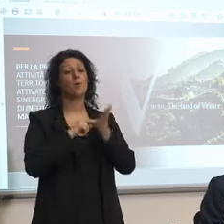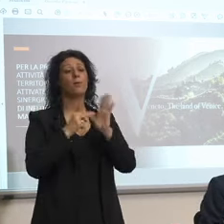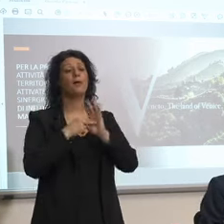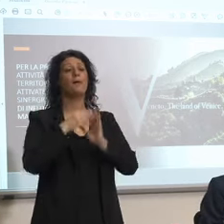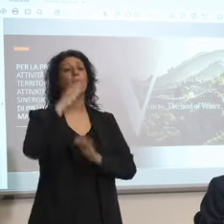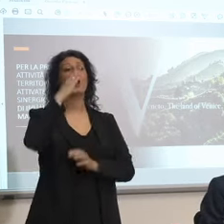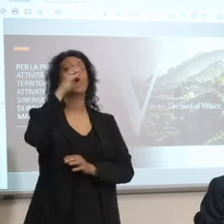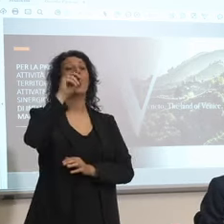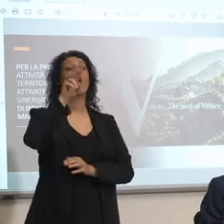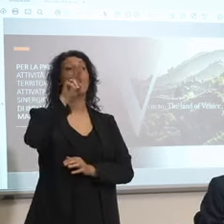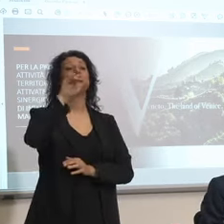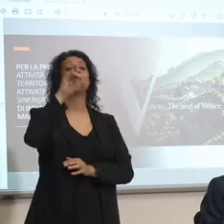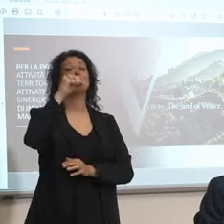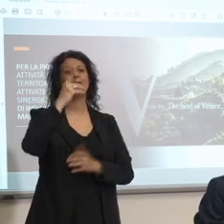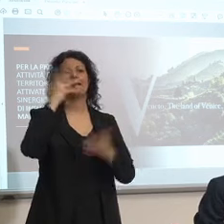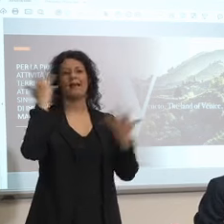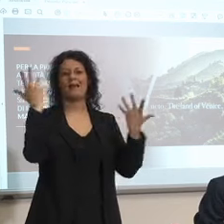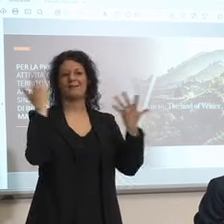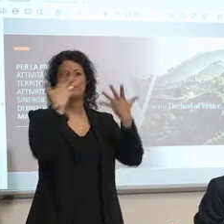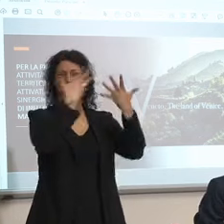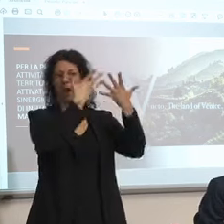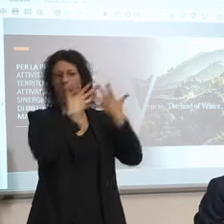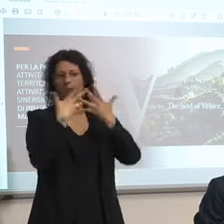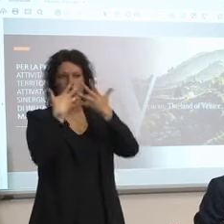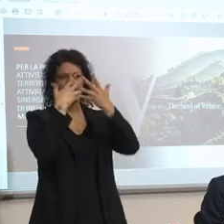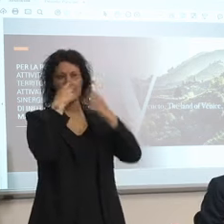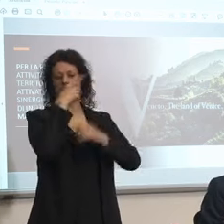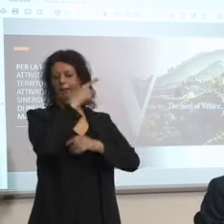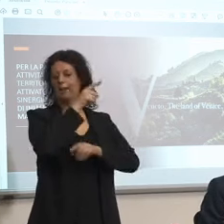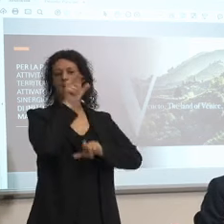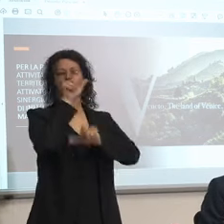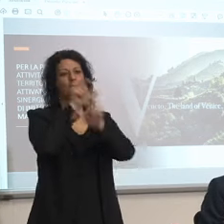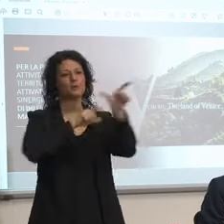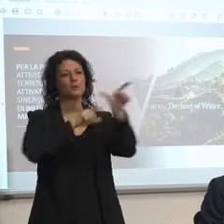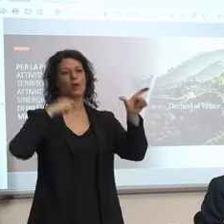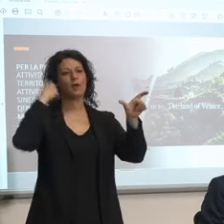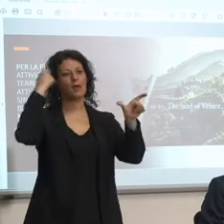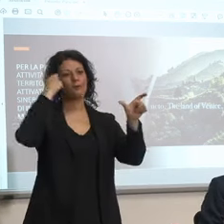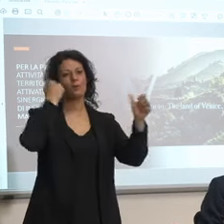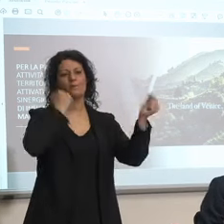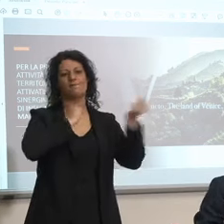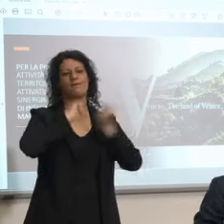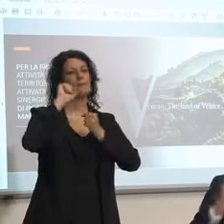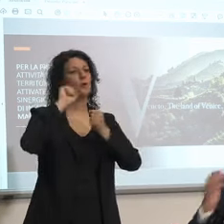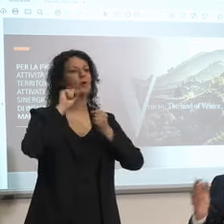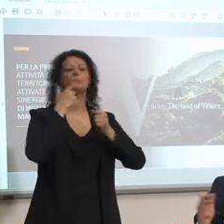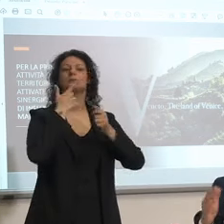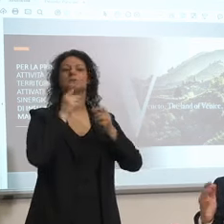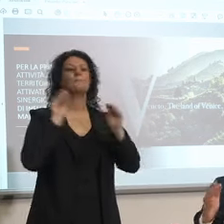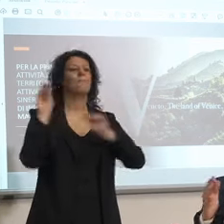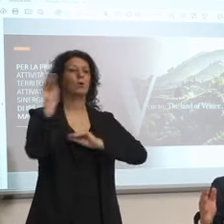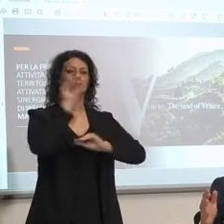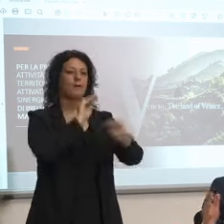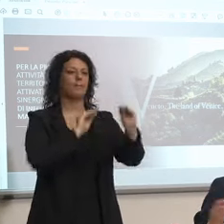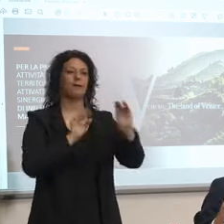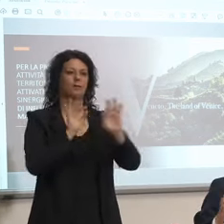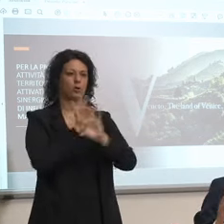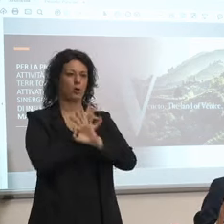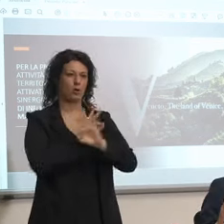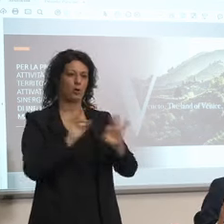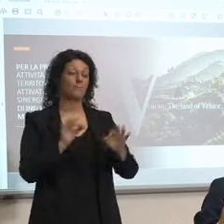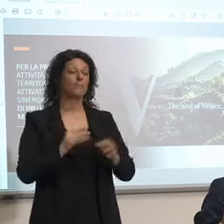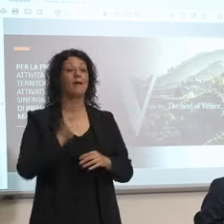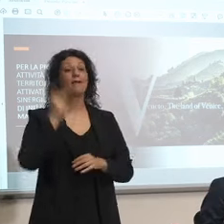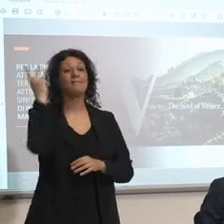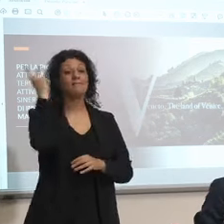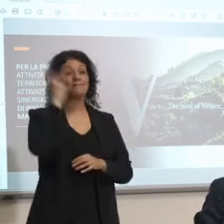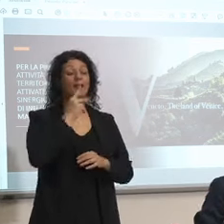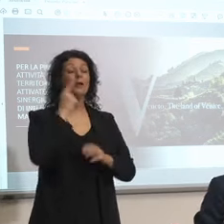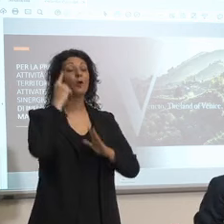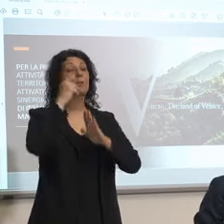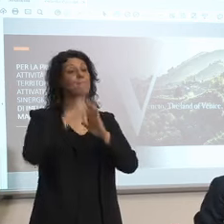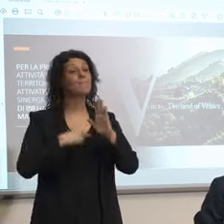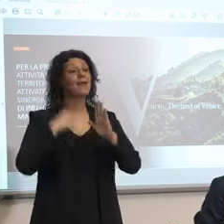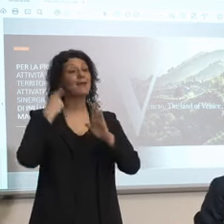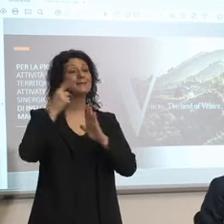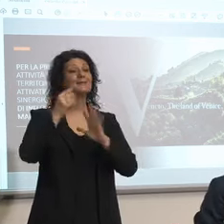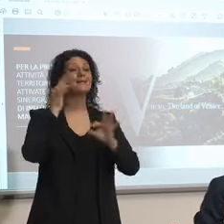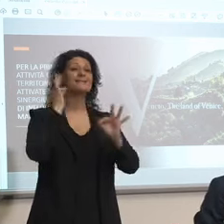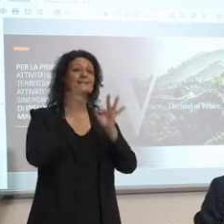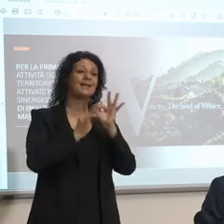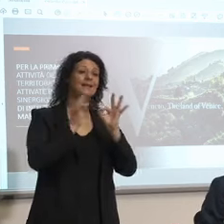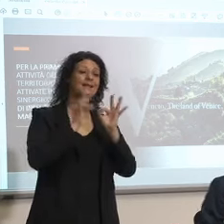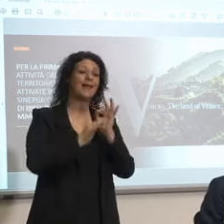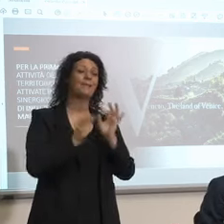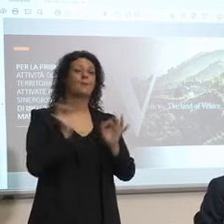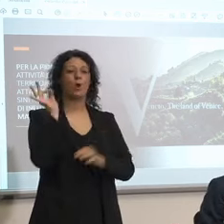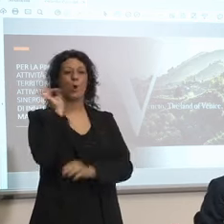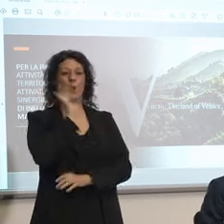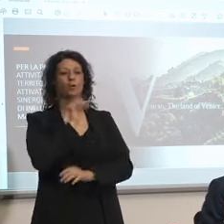è forte quindi questi non si stanno muovendo adesso non stanno lavorando non stanno girando però a settembre ottobre mostra del cinema è possibile magari